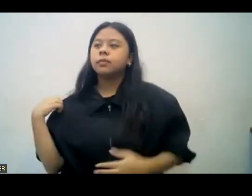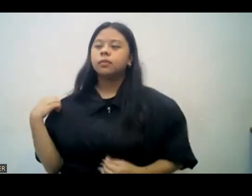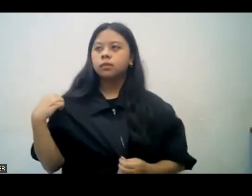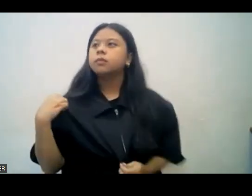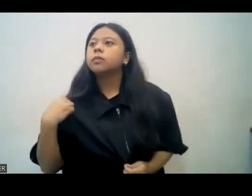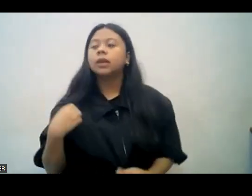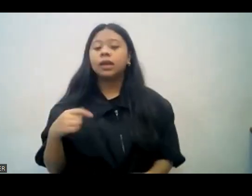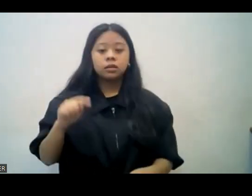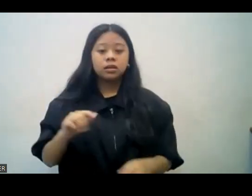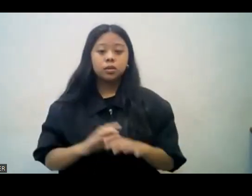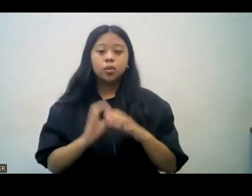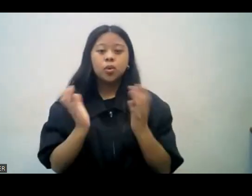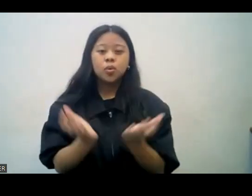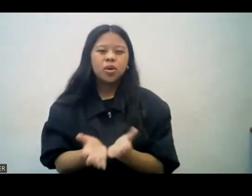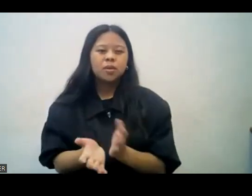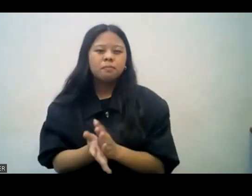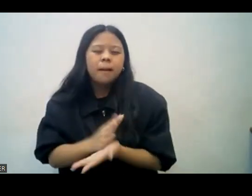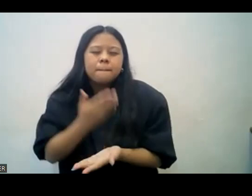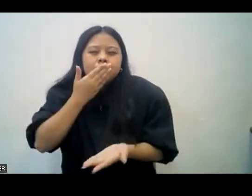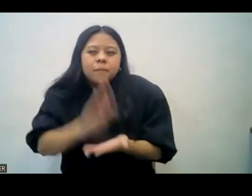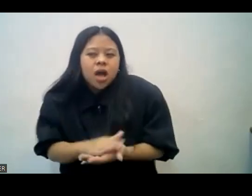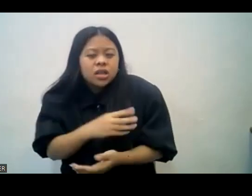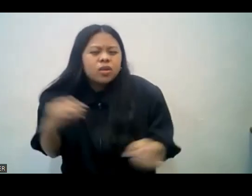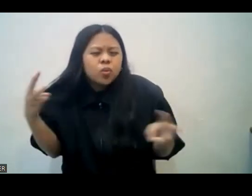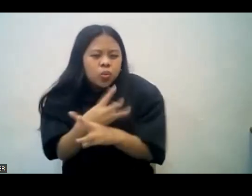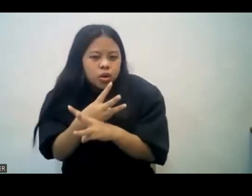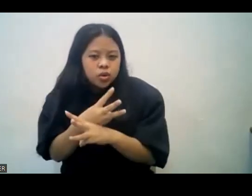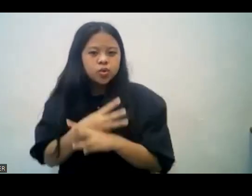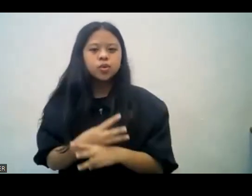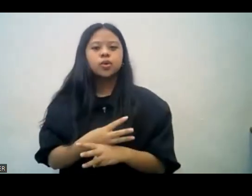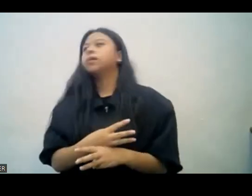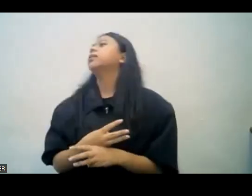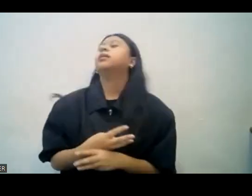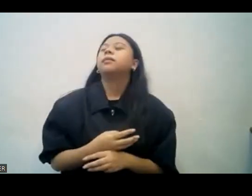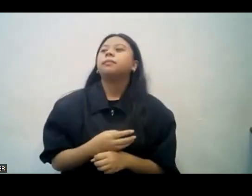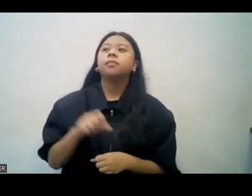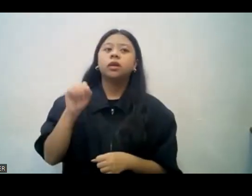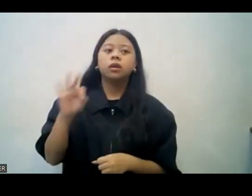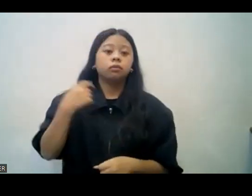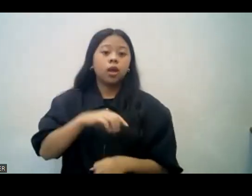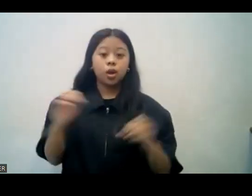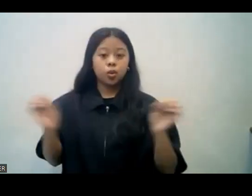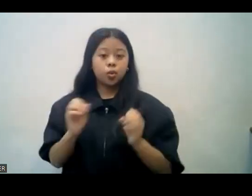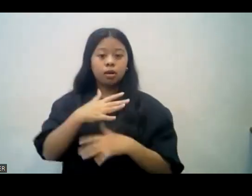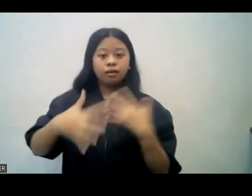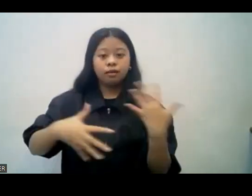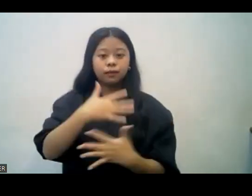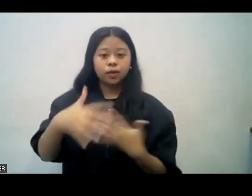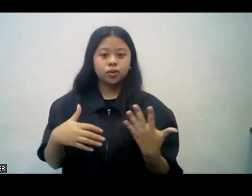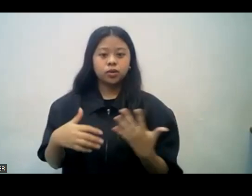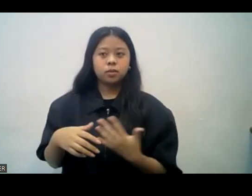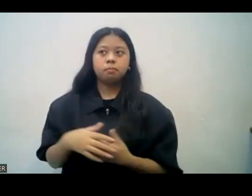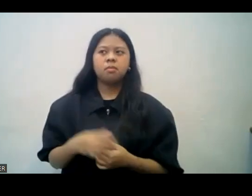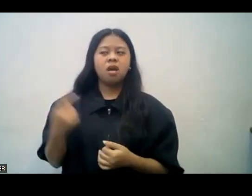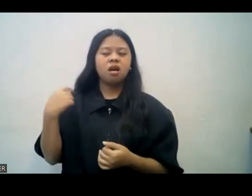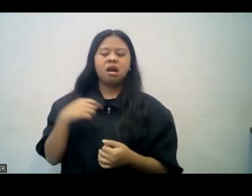Sabagat yung sanlibutang ito ay pasama na ng pasama. Then, if we don't have the fellowship, our heart is following the